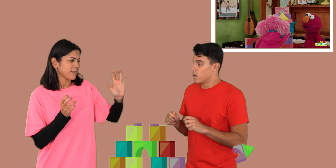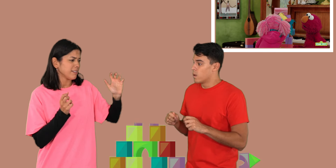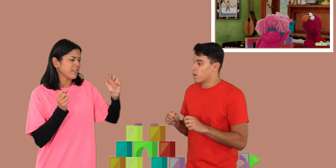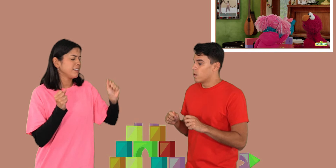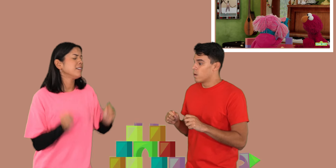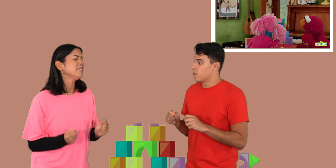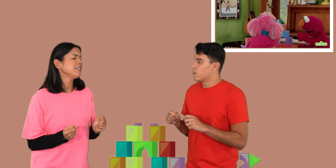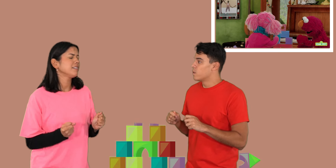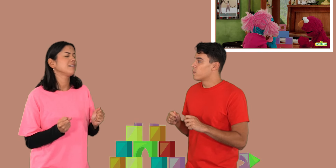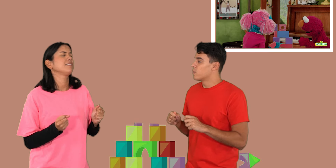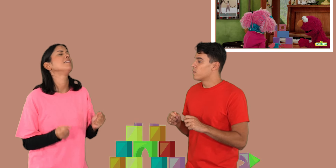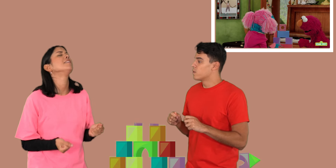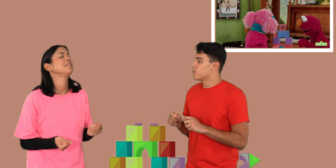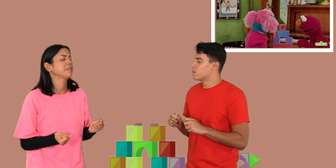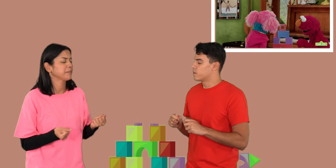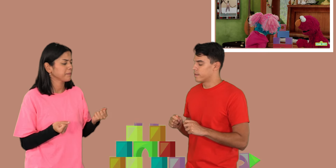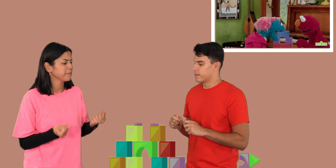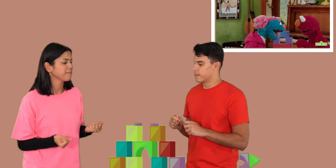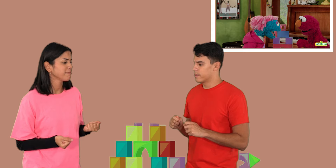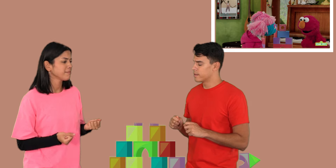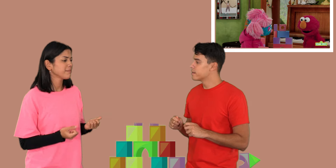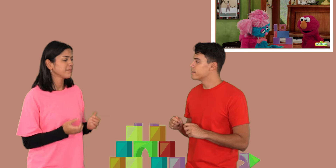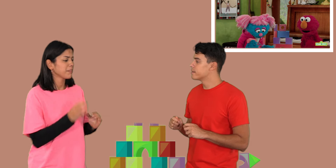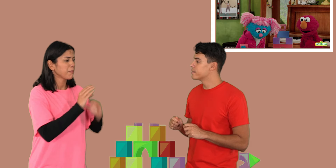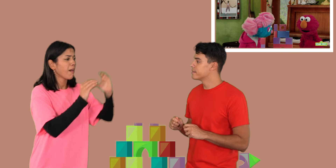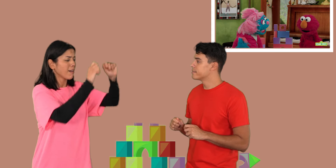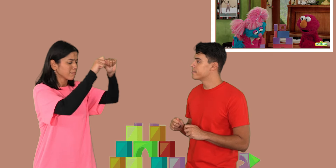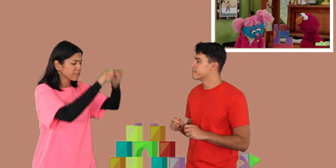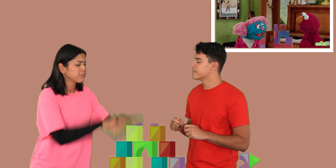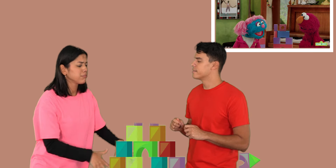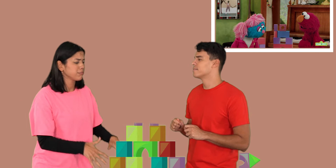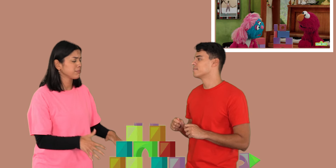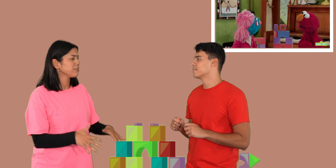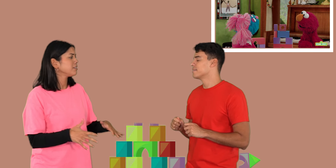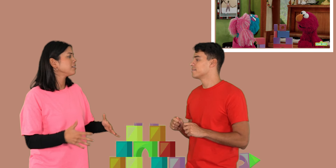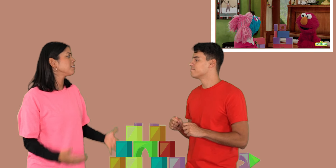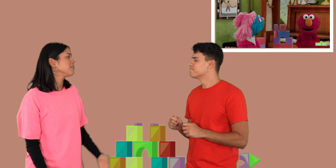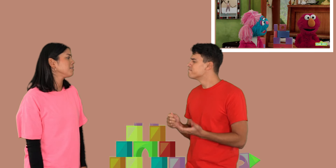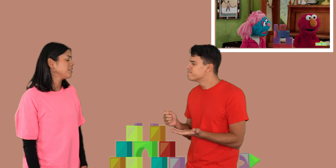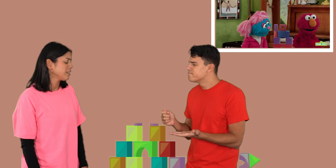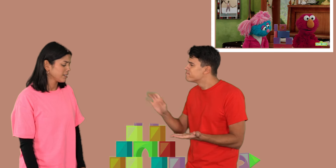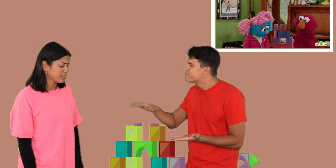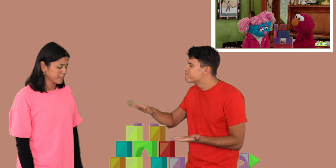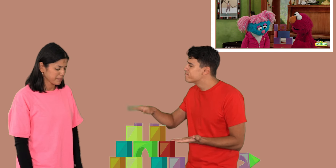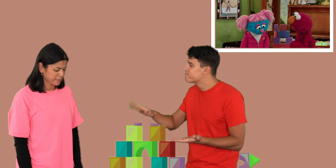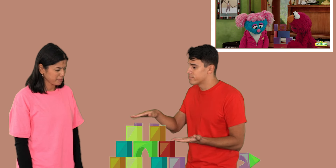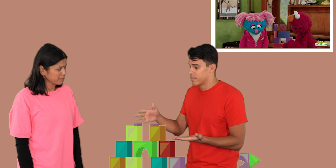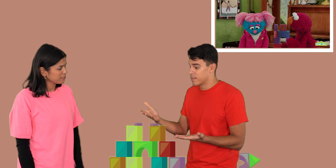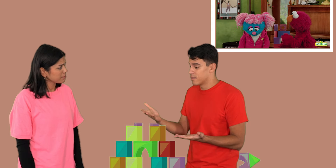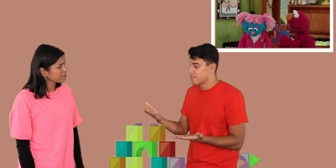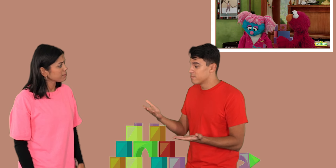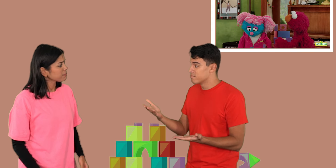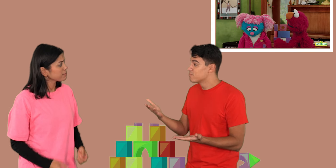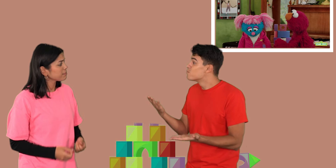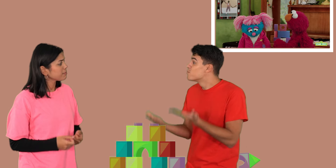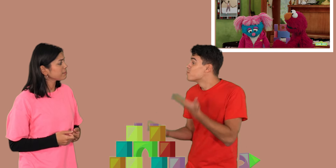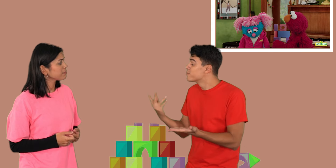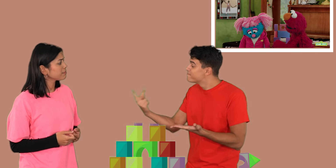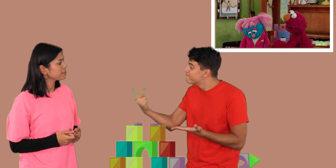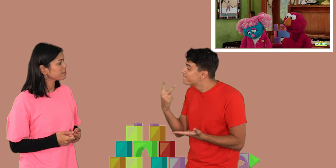bloque aquí. Oh, no. Ay, se siguen cayendo. Oye, Jessy, tal vez Elmo